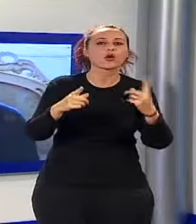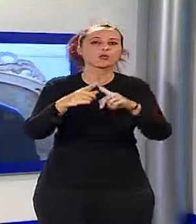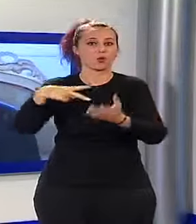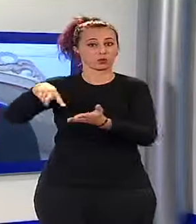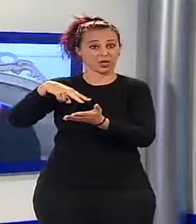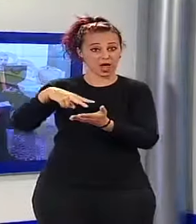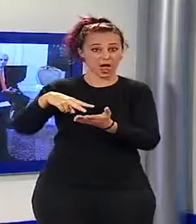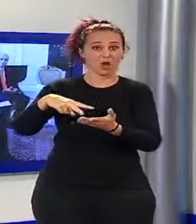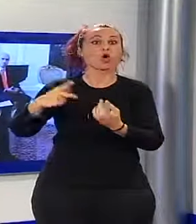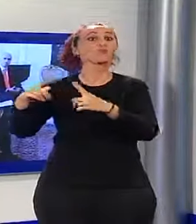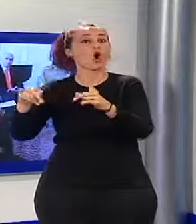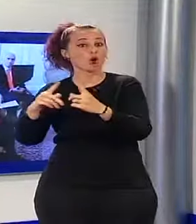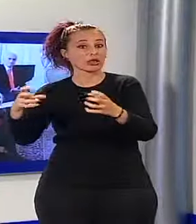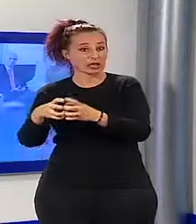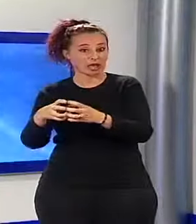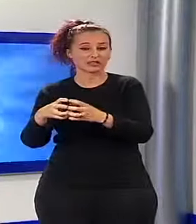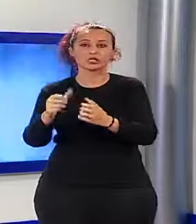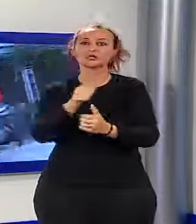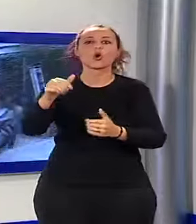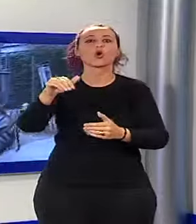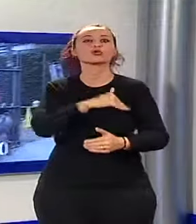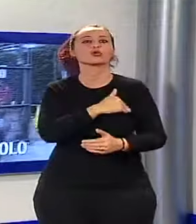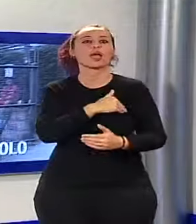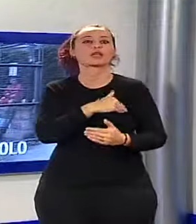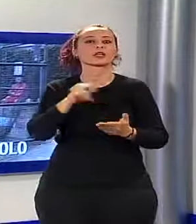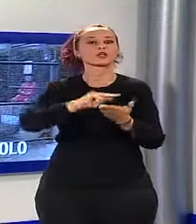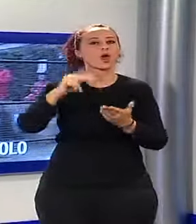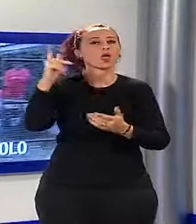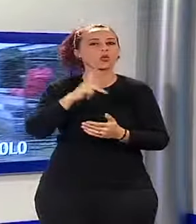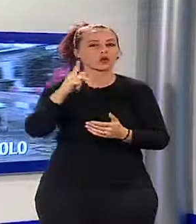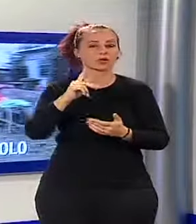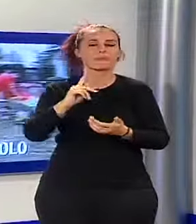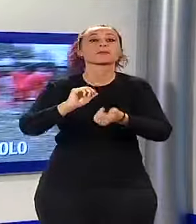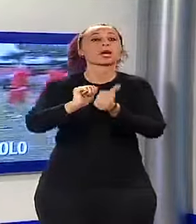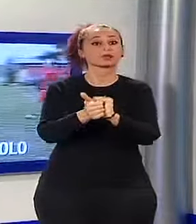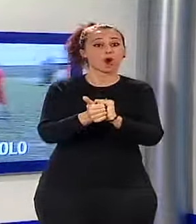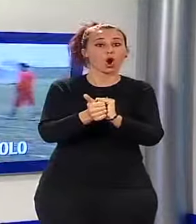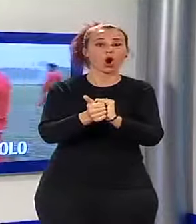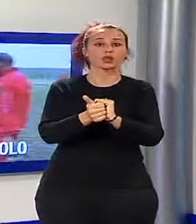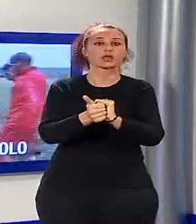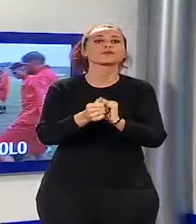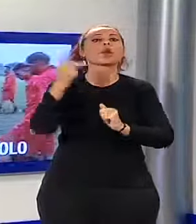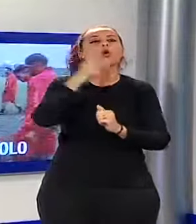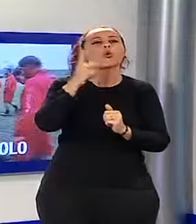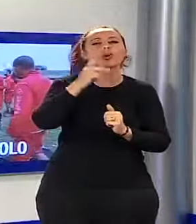orchestra composti da alunni delle scuole lucchesi. Lo sport a fari spenti verso il Palazzolo, lucchese alla ricerca della